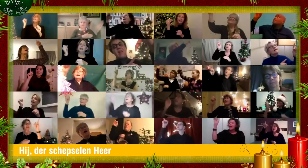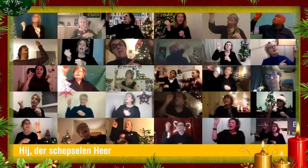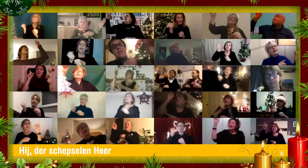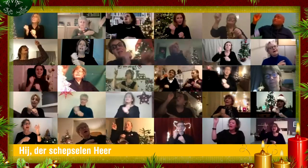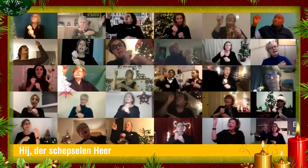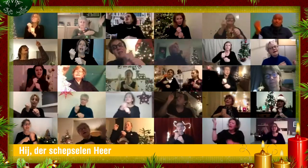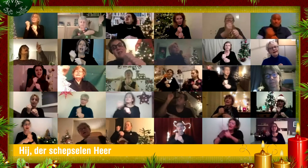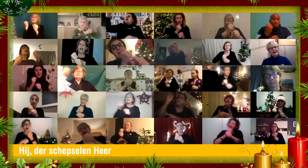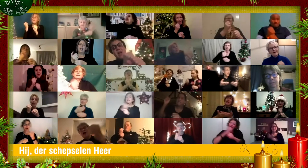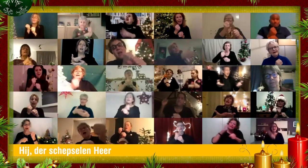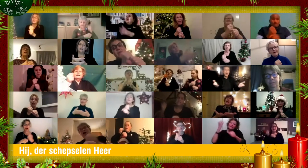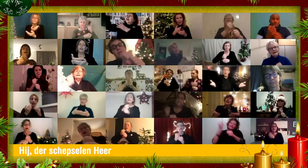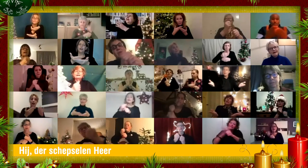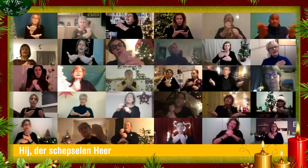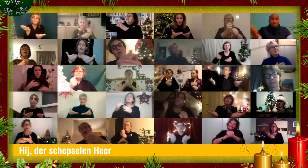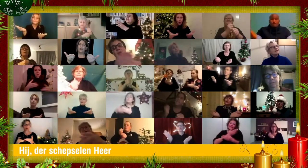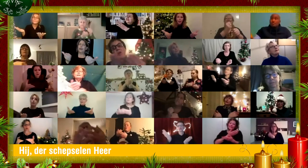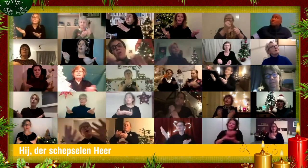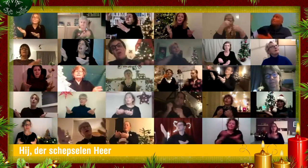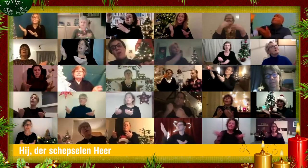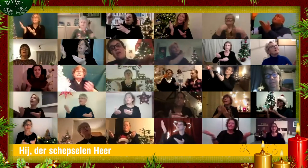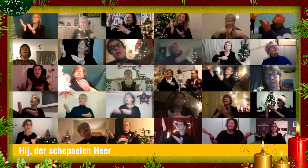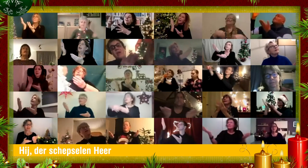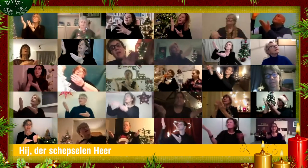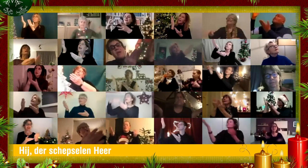schepselen heer.